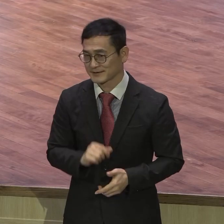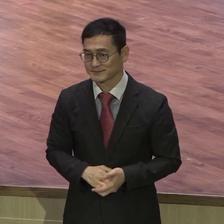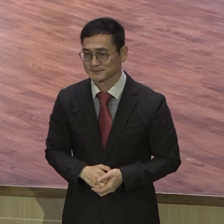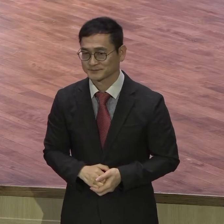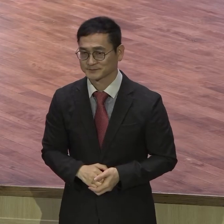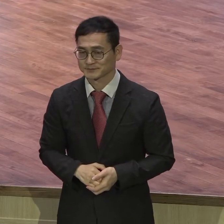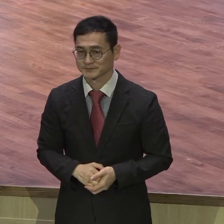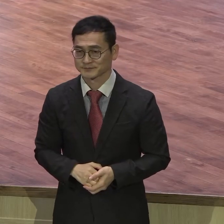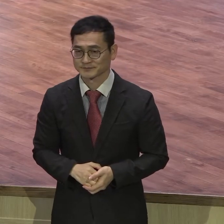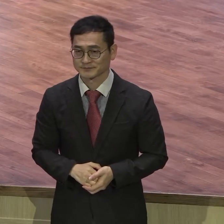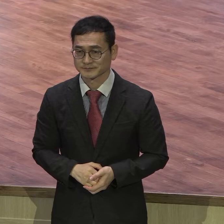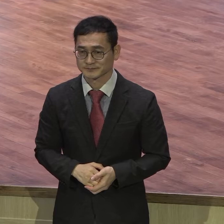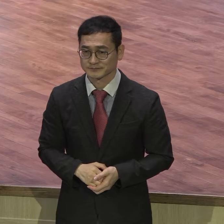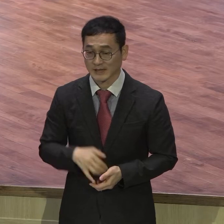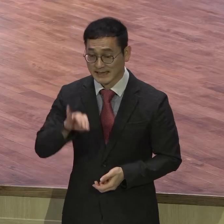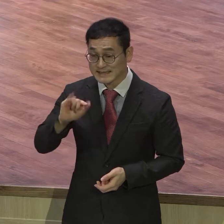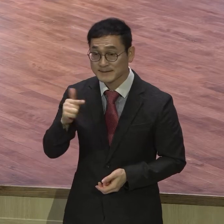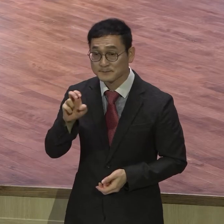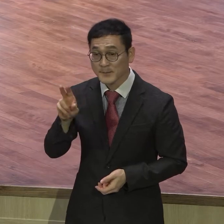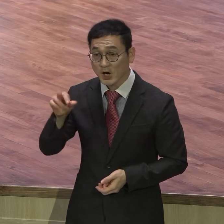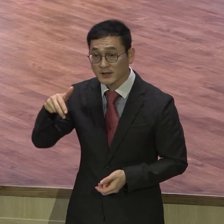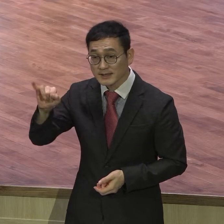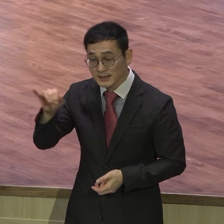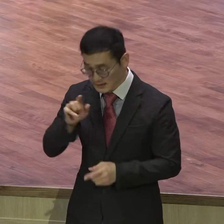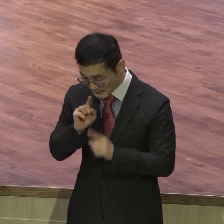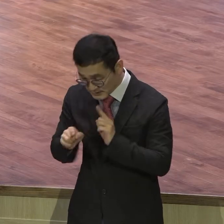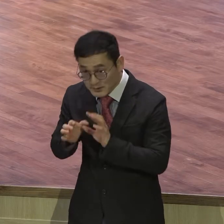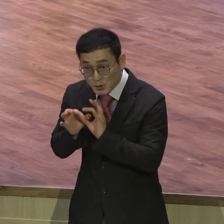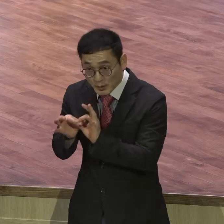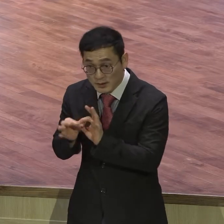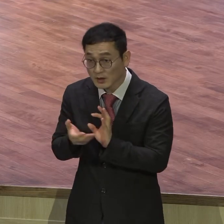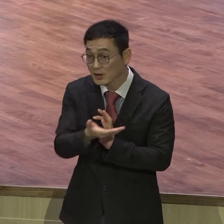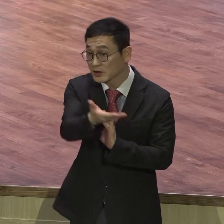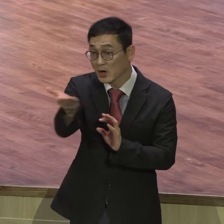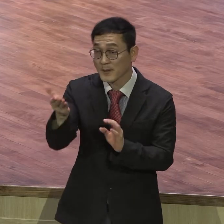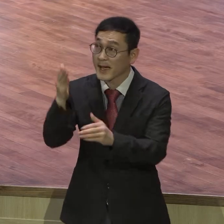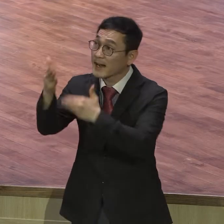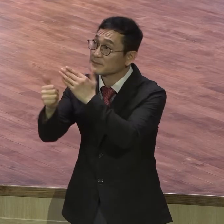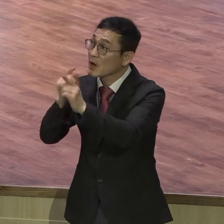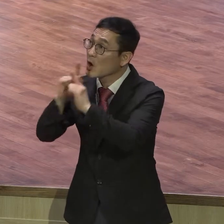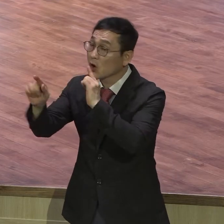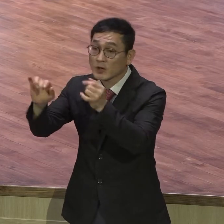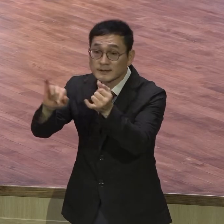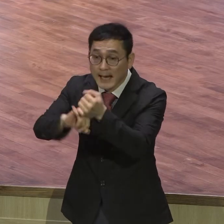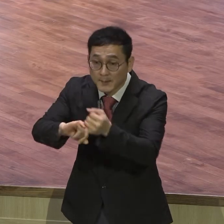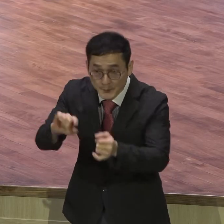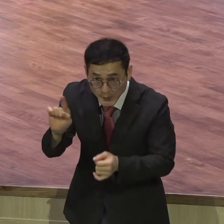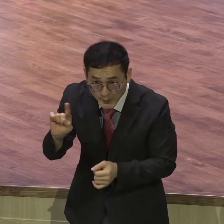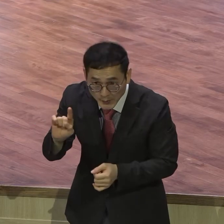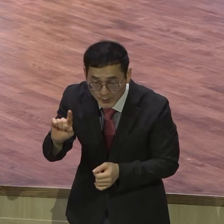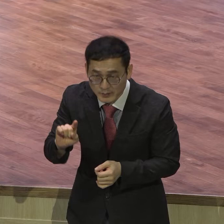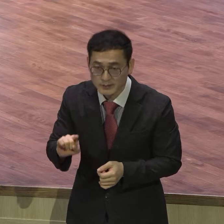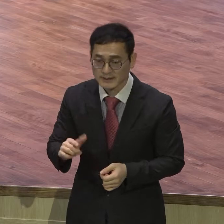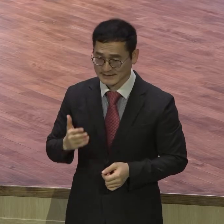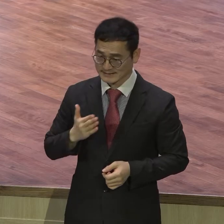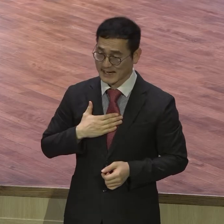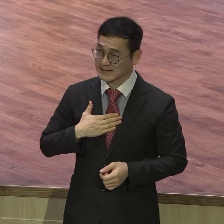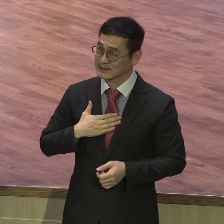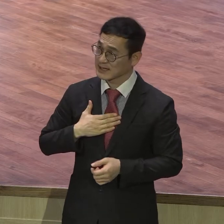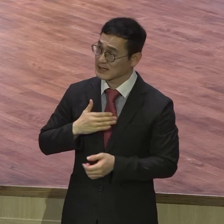우리 영계의 모든 성도들은 하나님의 언약이 무엇인지 나에게 주는 말씀이 무엇인지